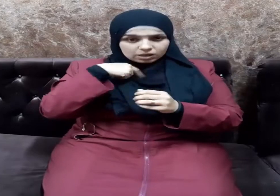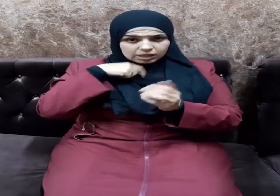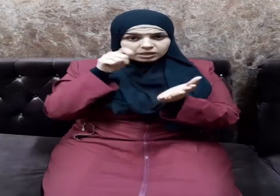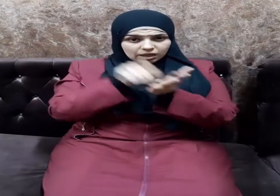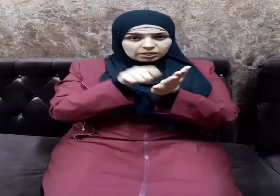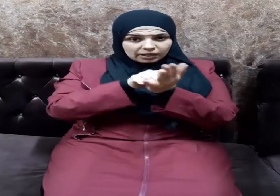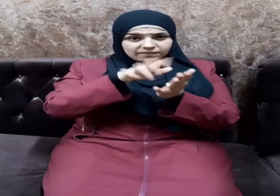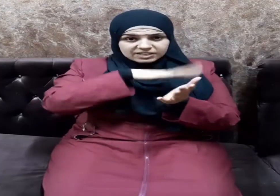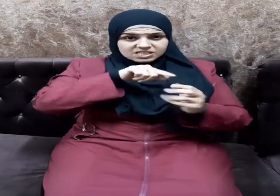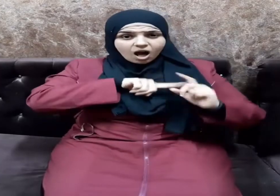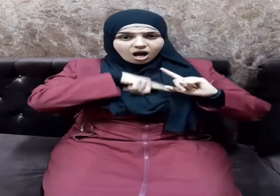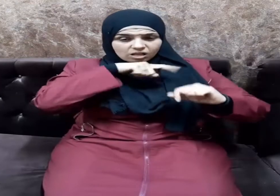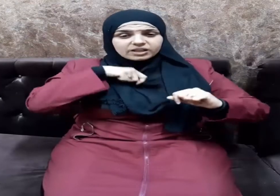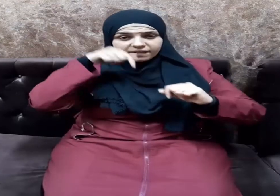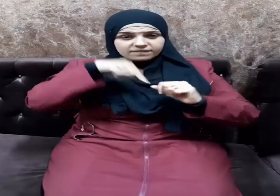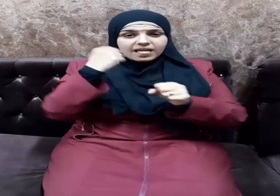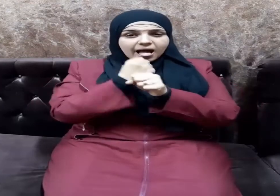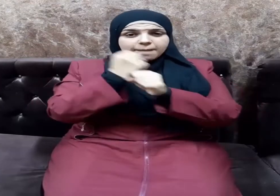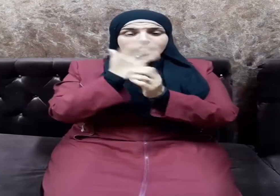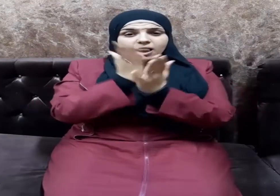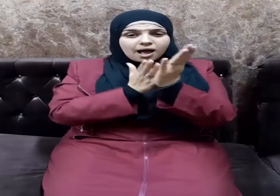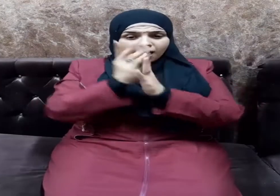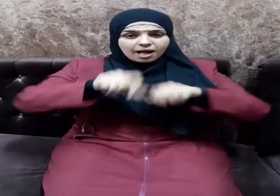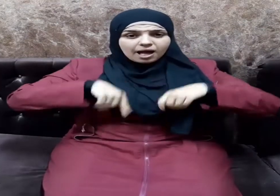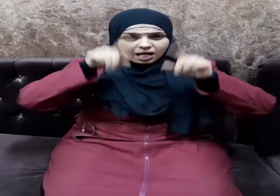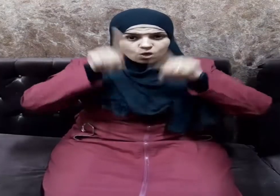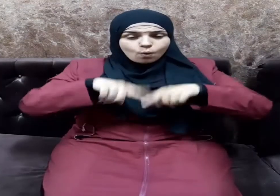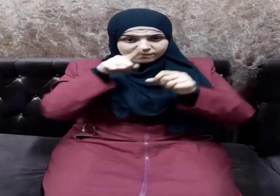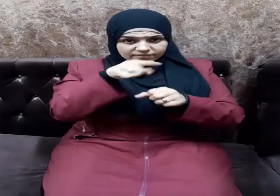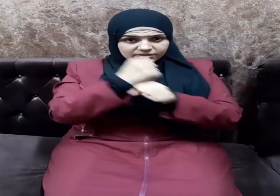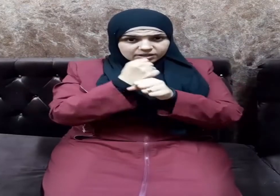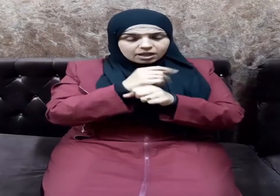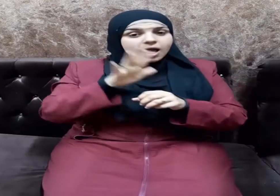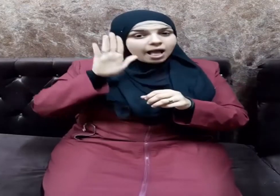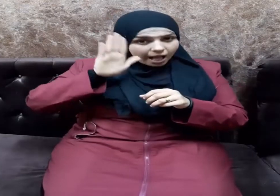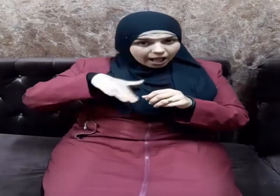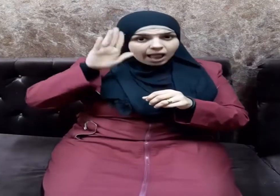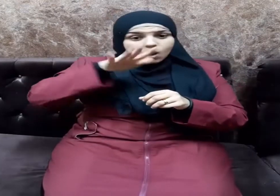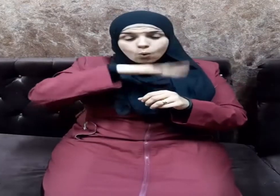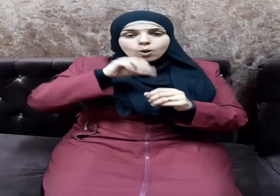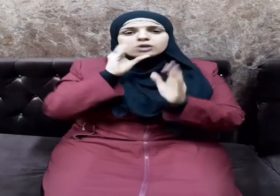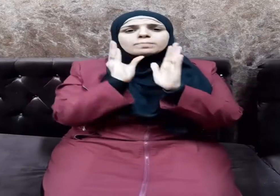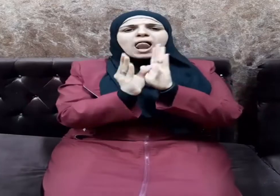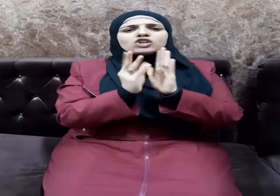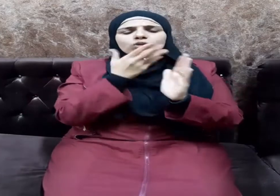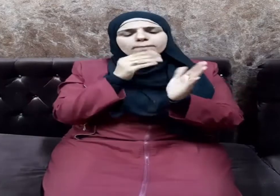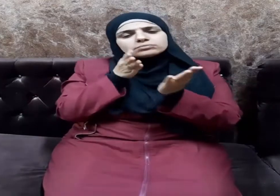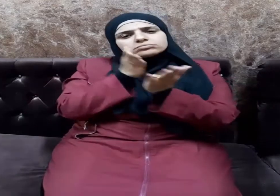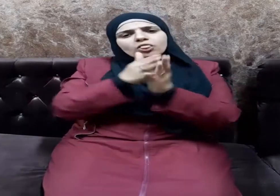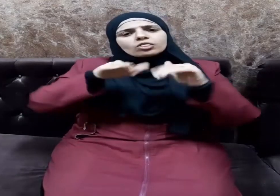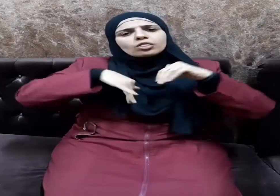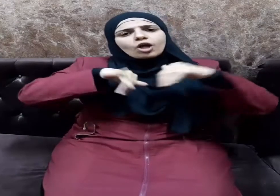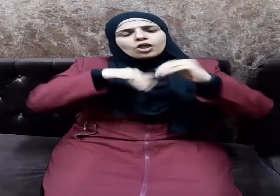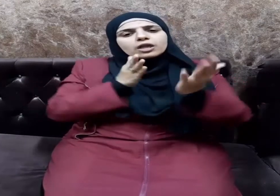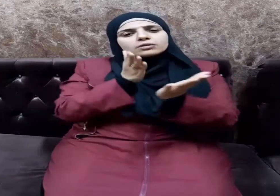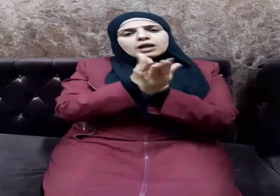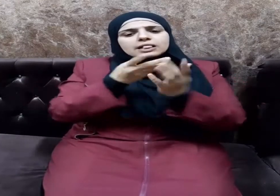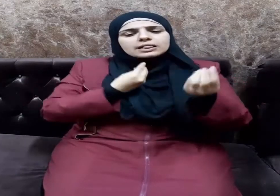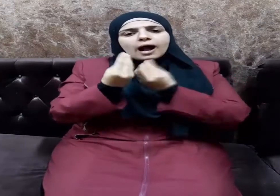هذه العقيدة في سلوكياتنا هل جعلناها منهجا للتعامل فيما بيننا